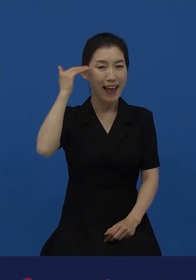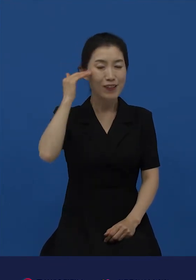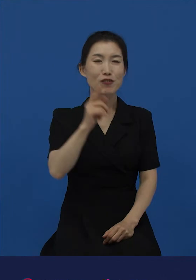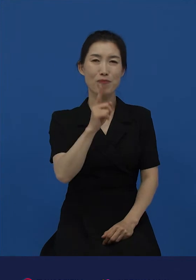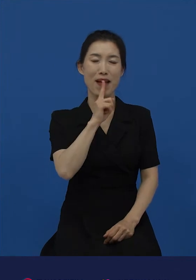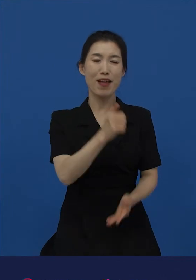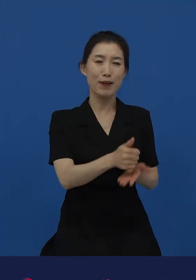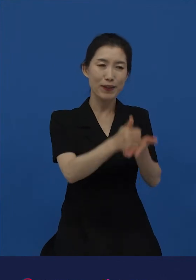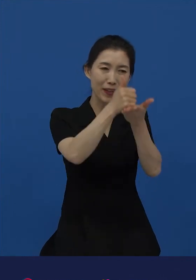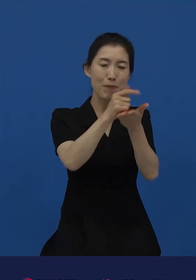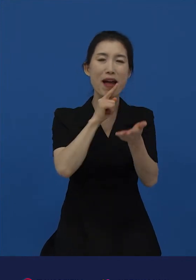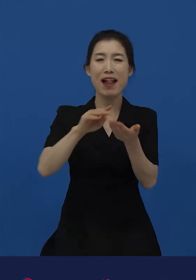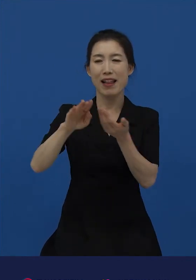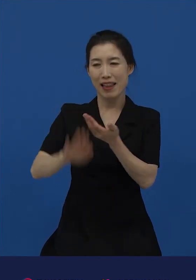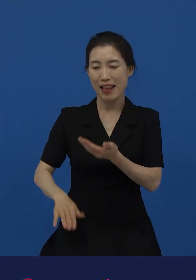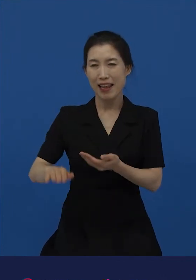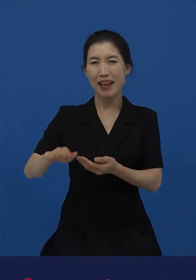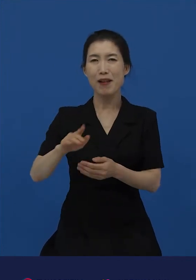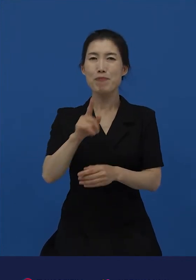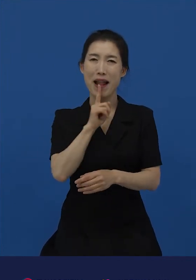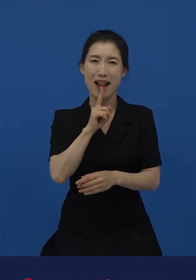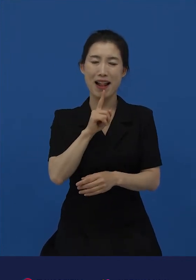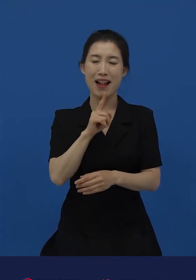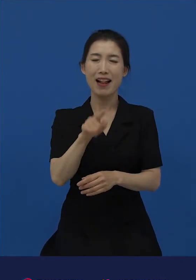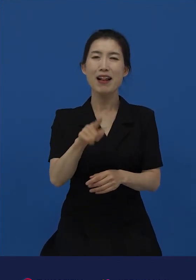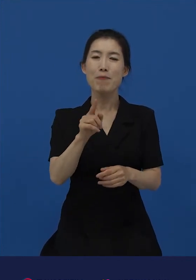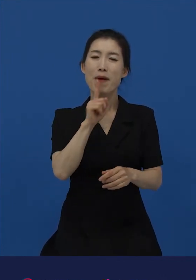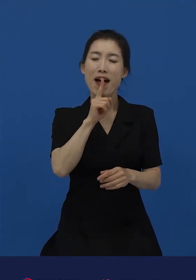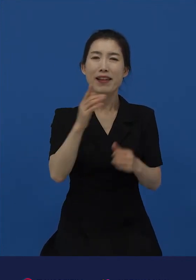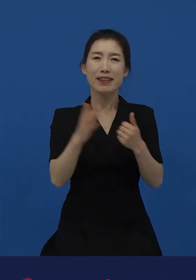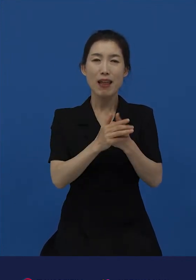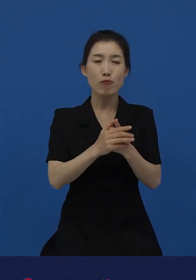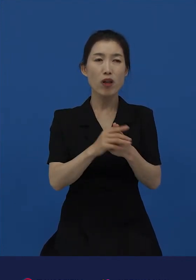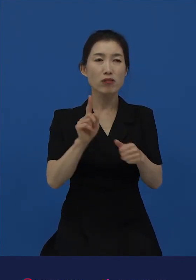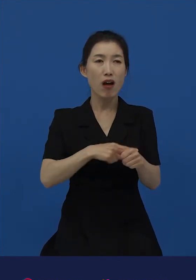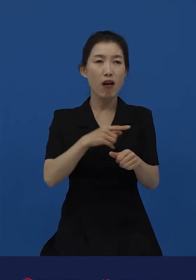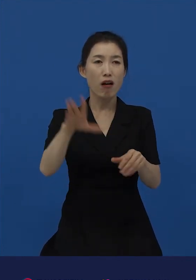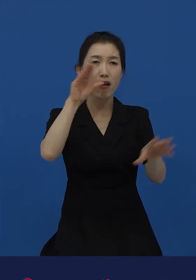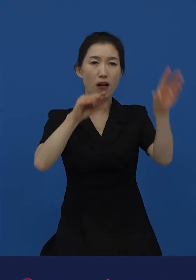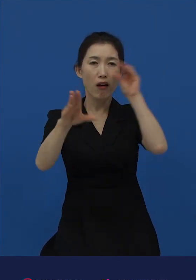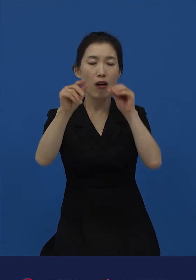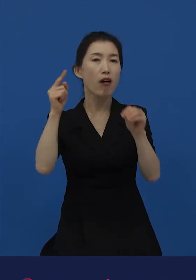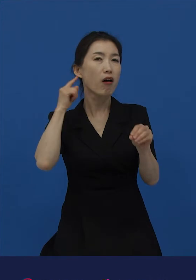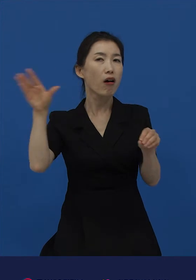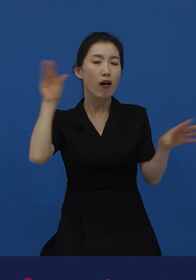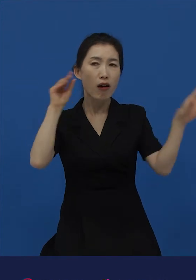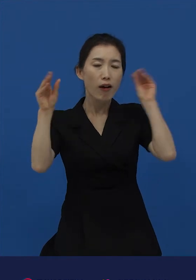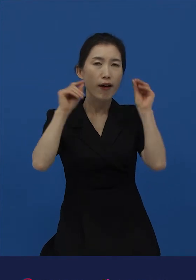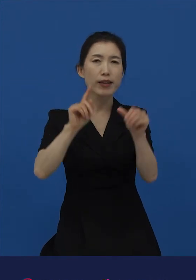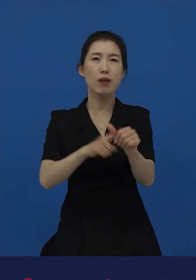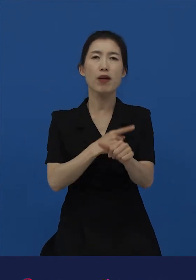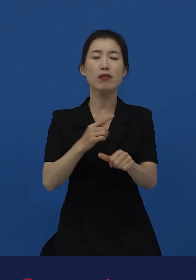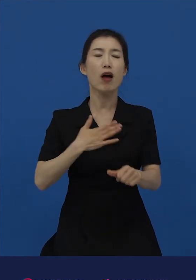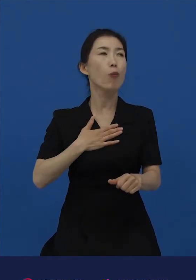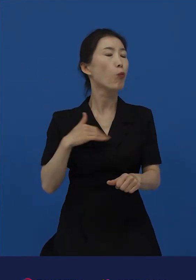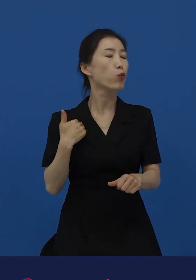이처럼 공고한 연령차별주의적인 생각은 언어에 의해서 학습되는 것이기 때문에 너무나 익숙하고